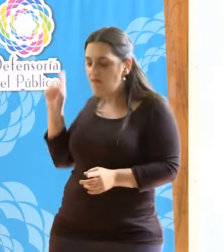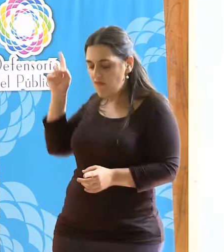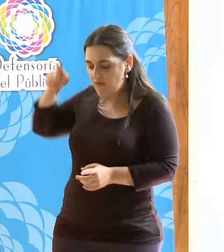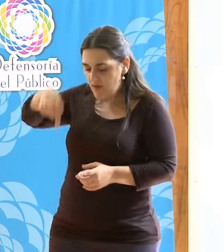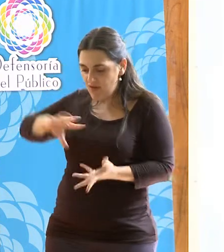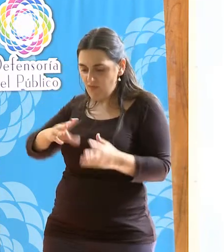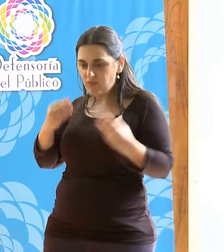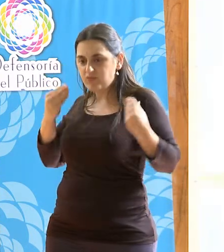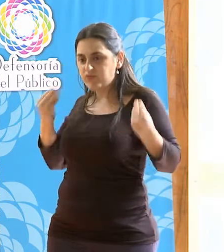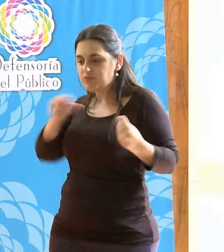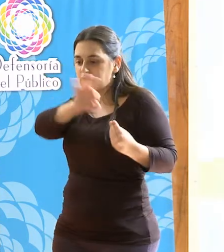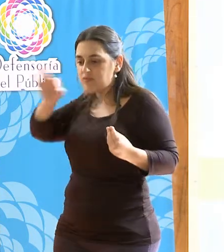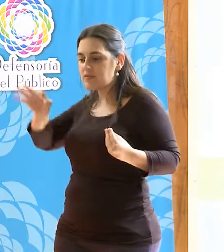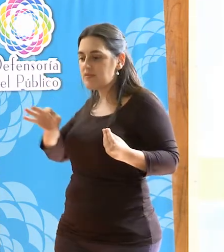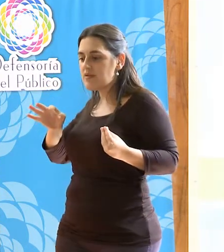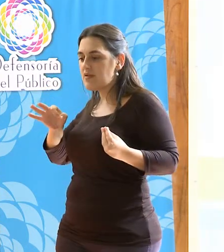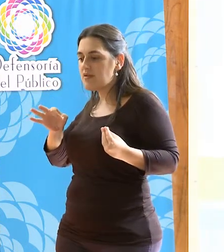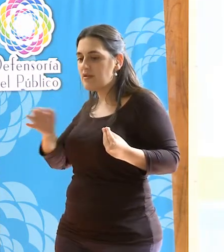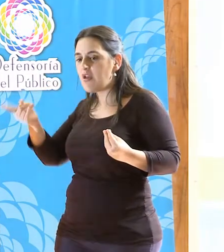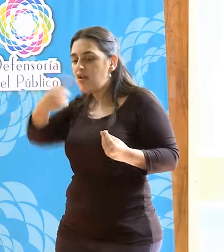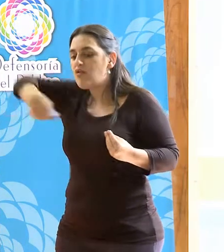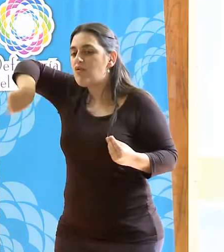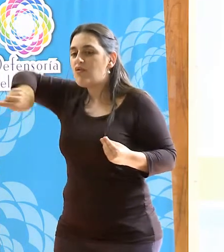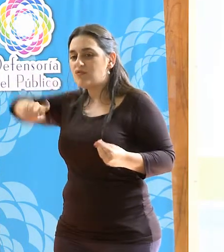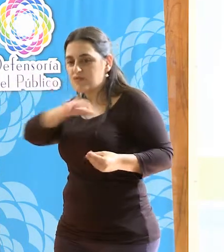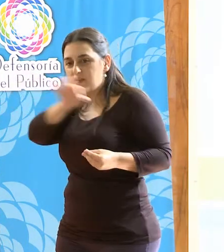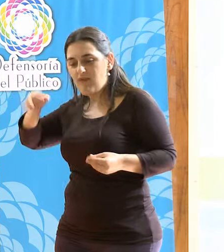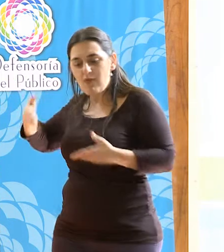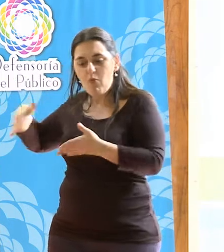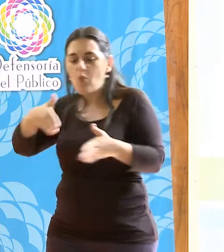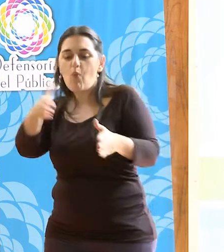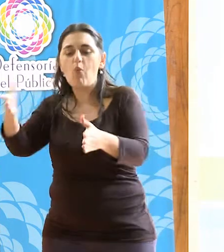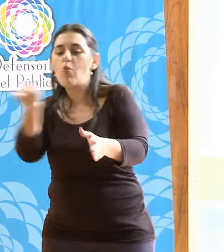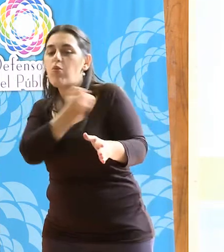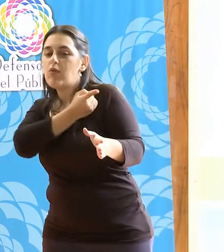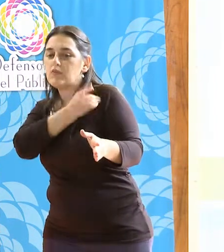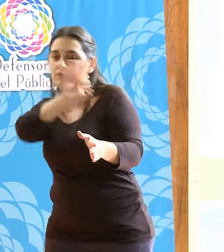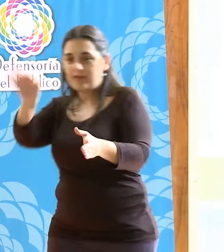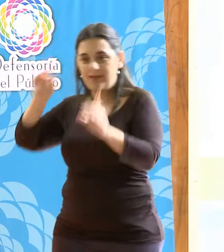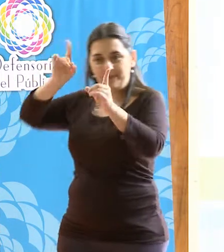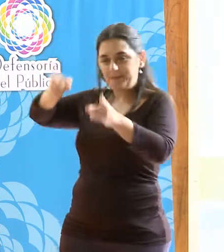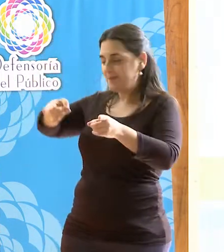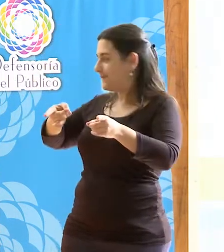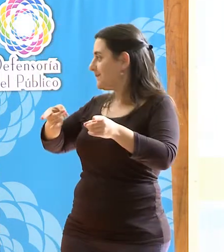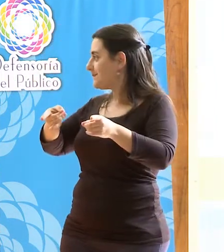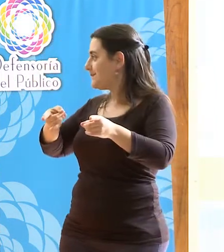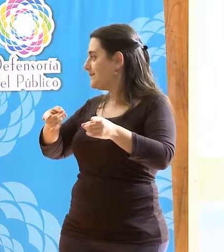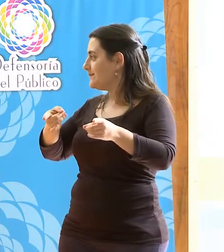hacia dónde vamos. Hayay